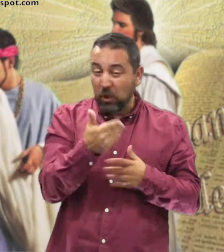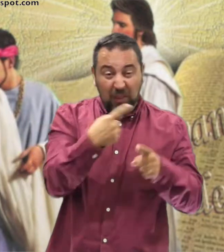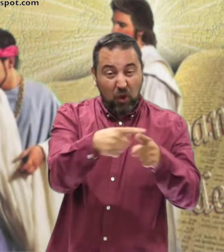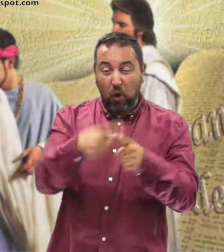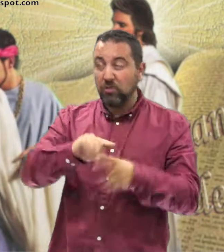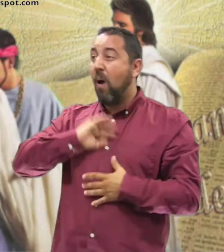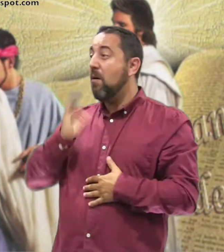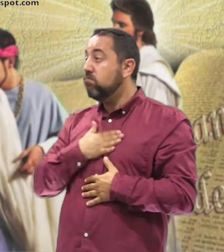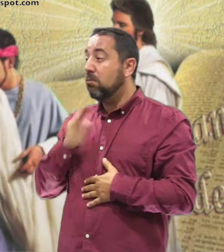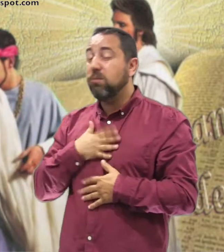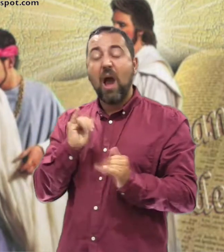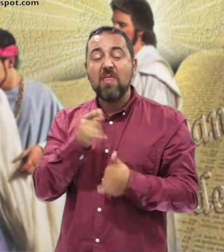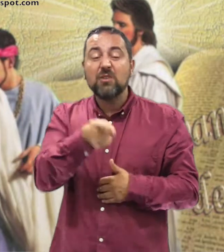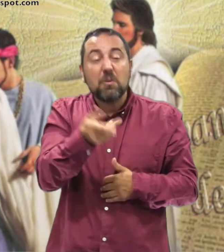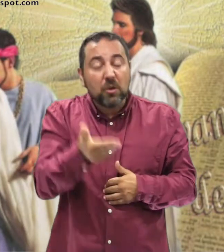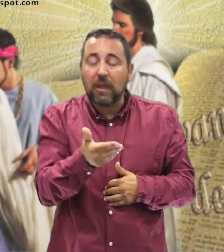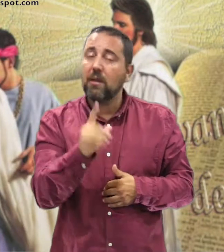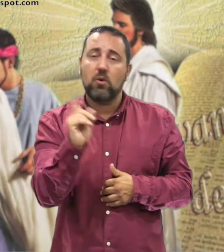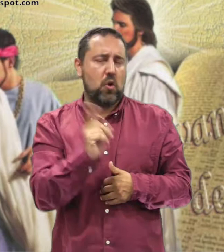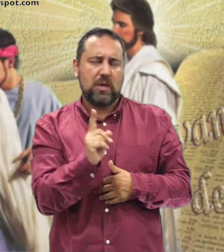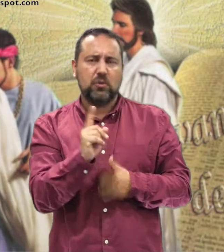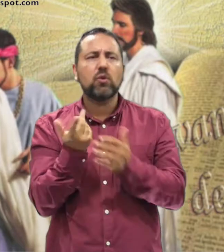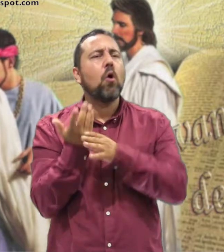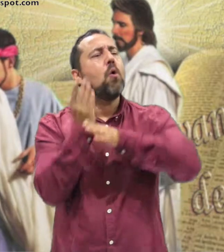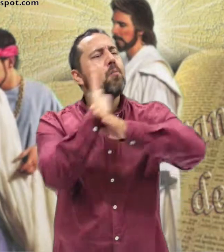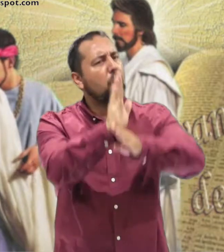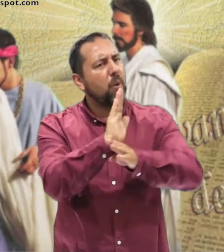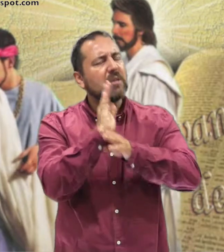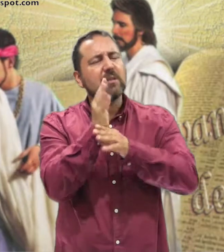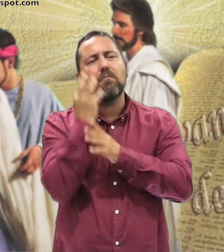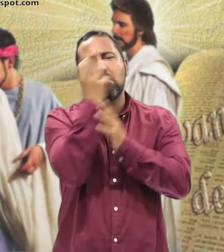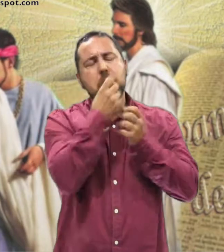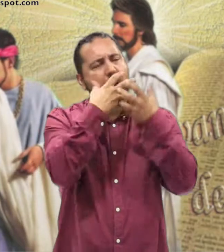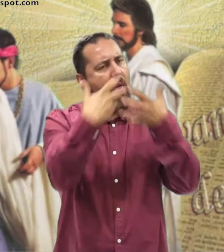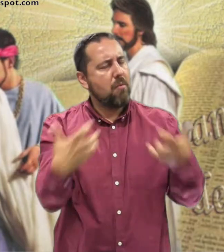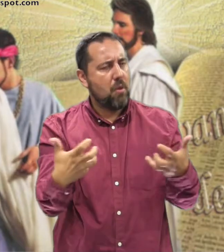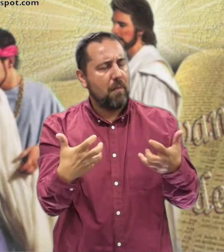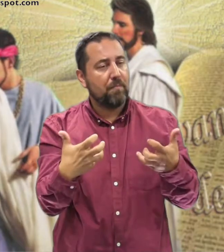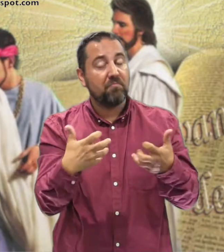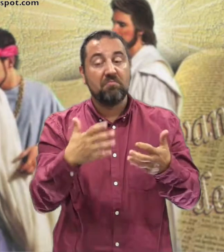desobrado Su vida No depende De sus bienes Y le propuso Una parábola